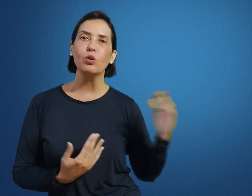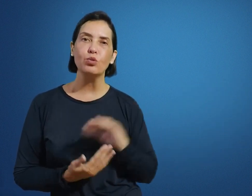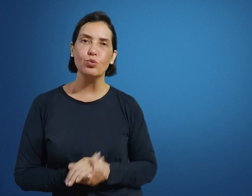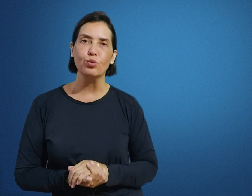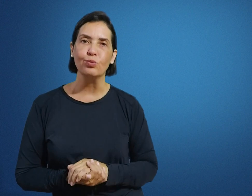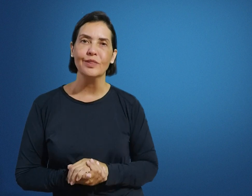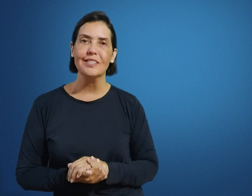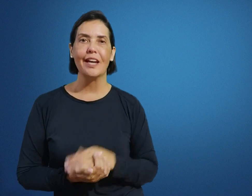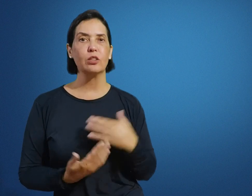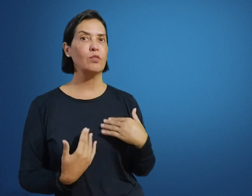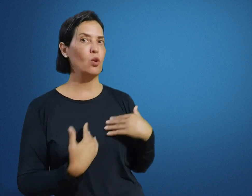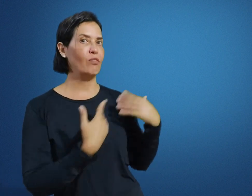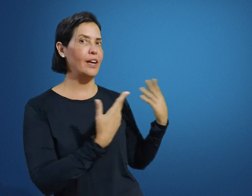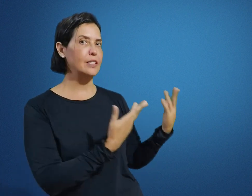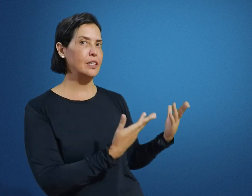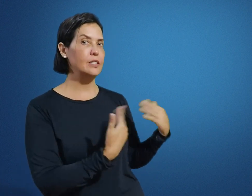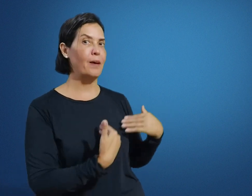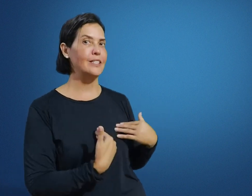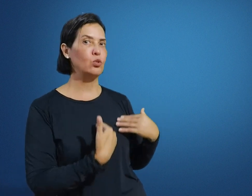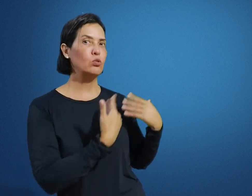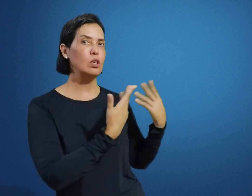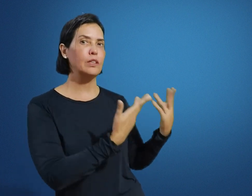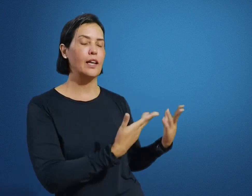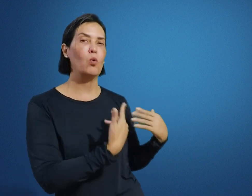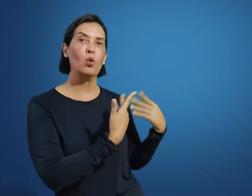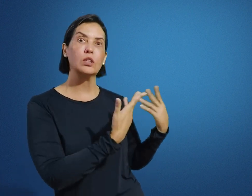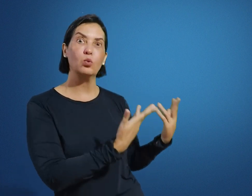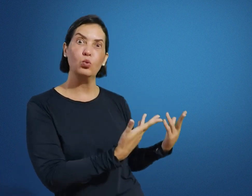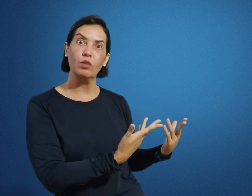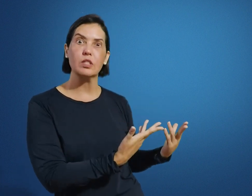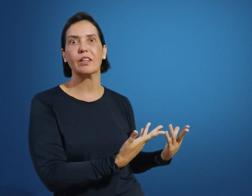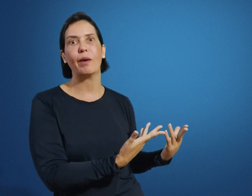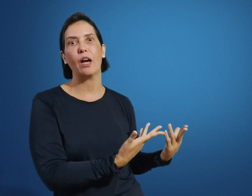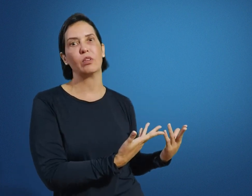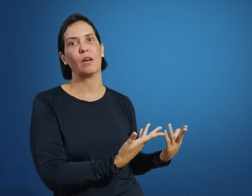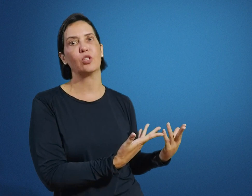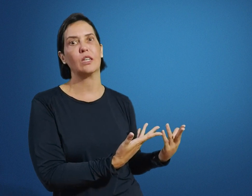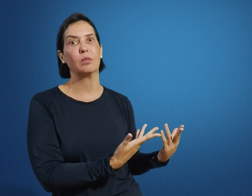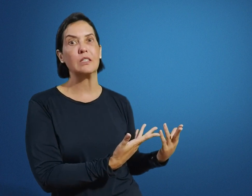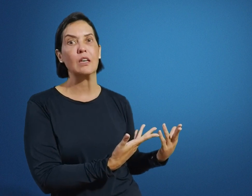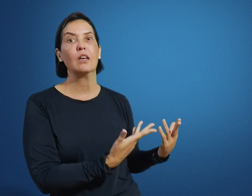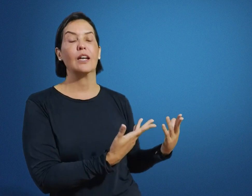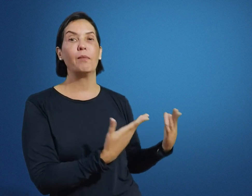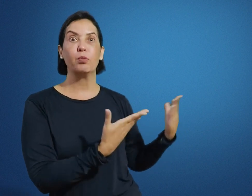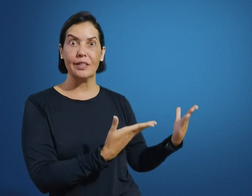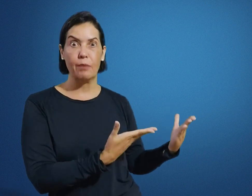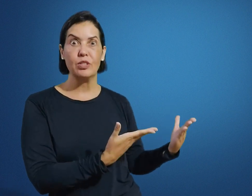aluno surdo. Certo? Então, você conversa antes, passa todo o seu material, o conteúdo que você vai trabalhar no intérprete-Libras, para o intérprete